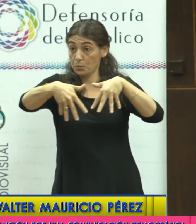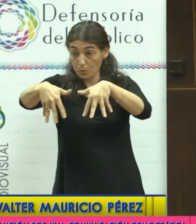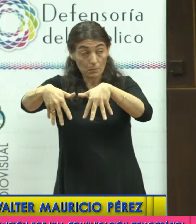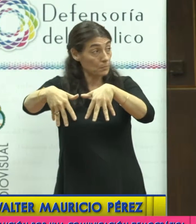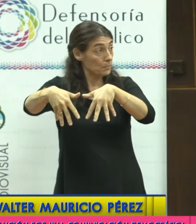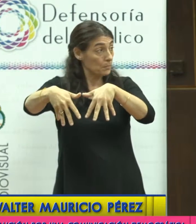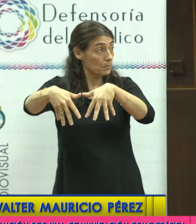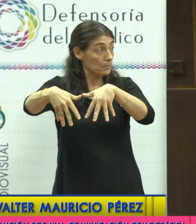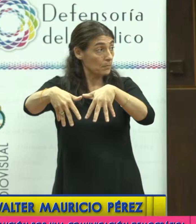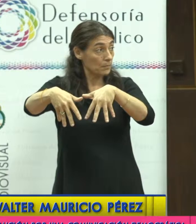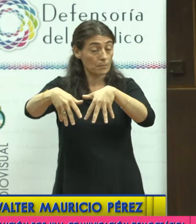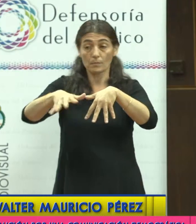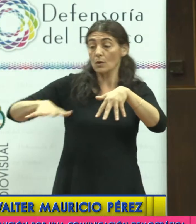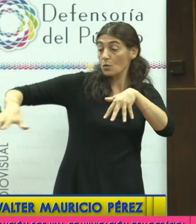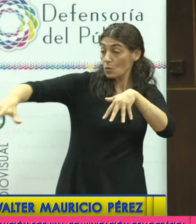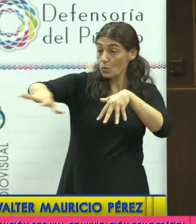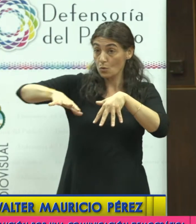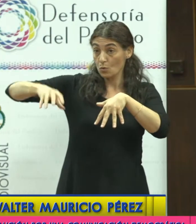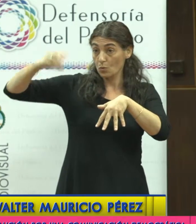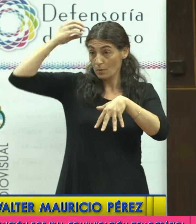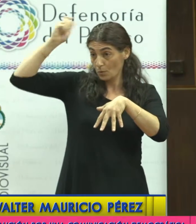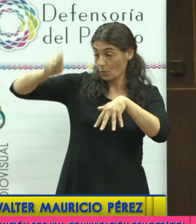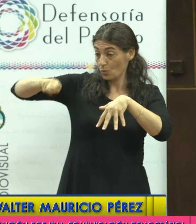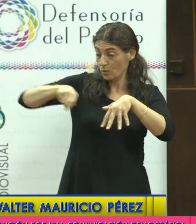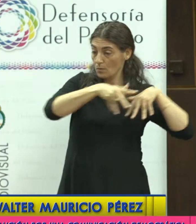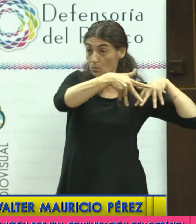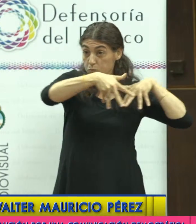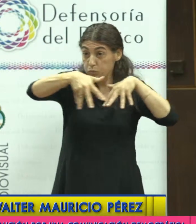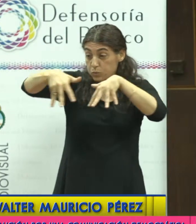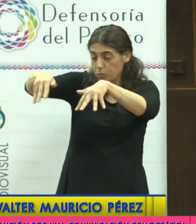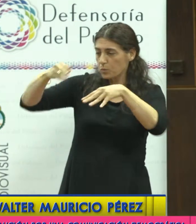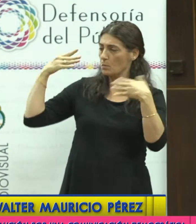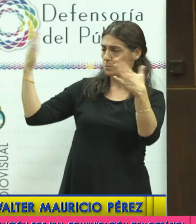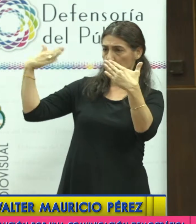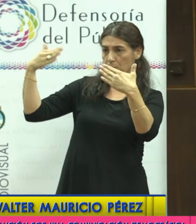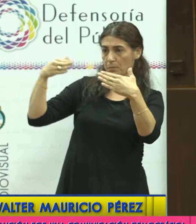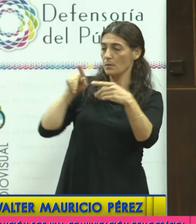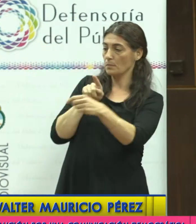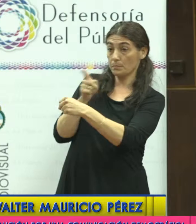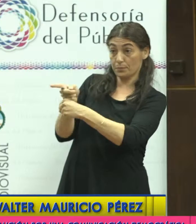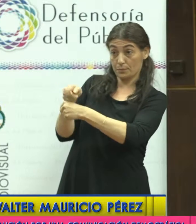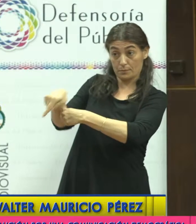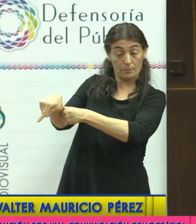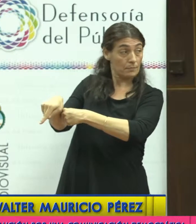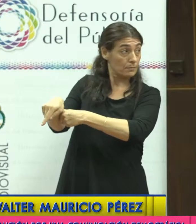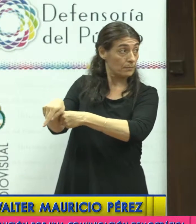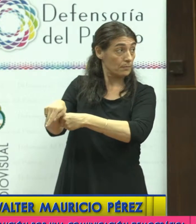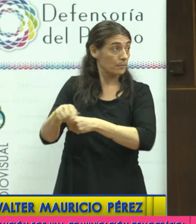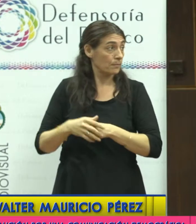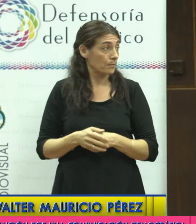a la sede de la justicia federal, de los juzgados federales acá en Mendoza. Así que bueno, con esa